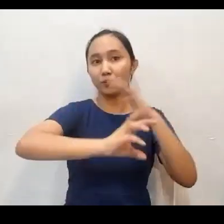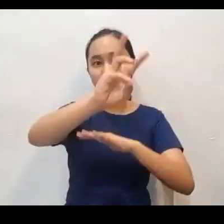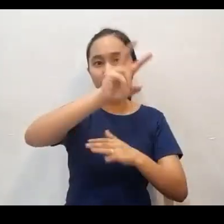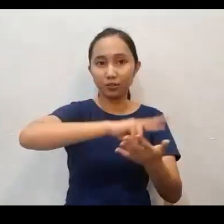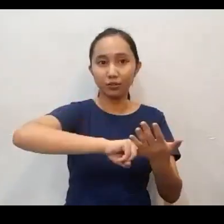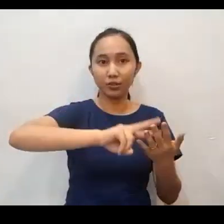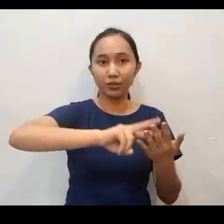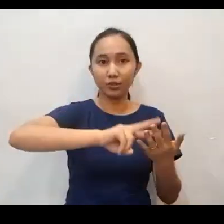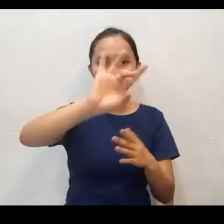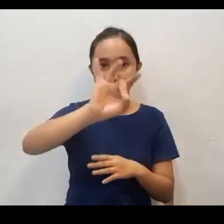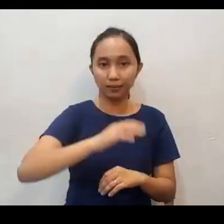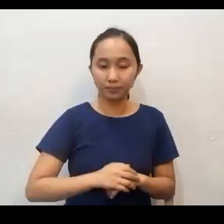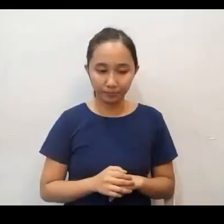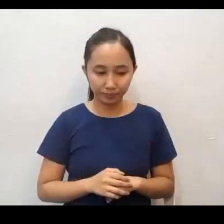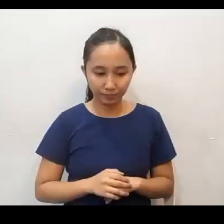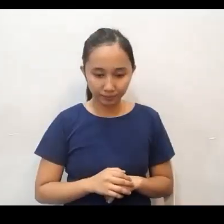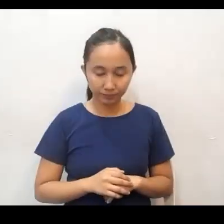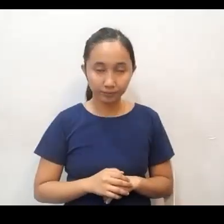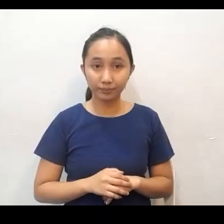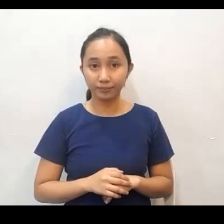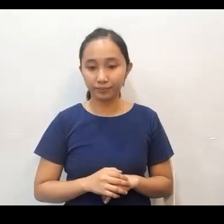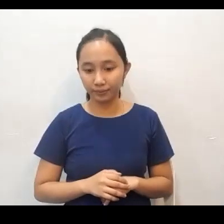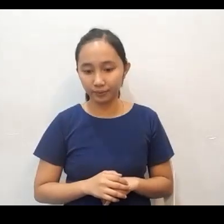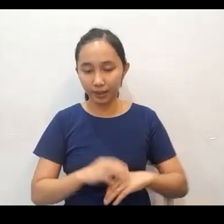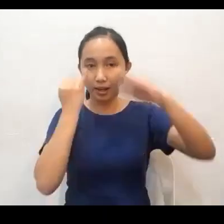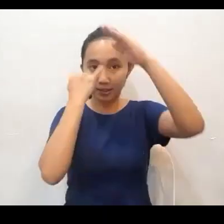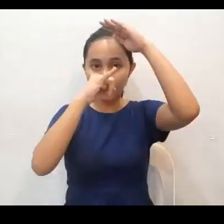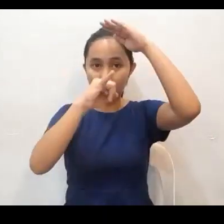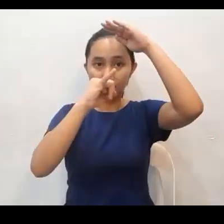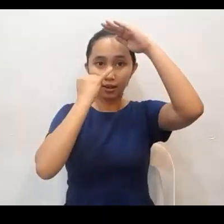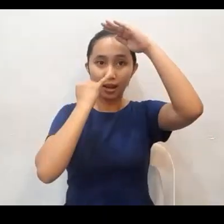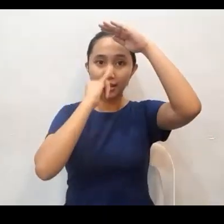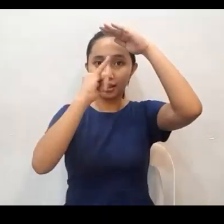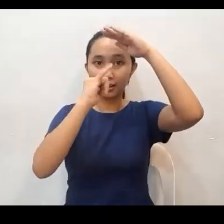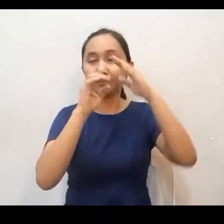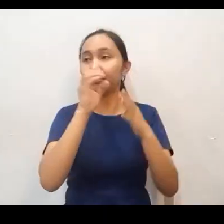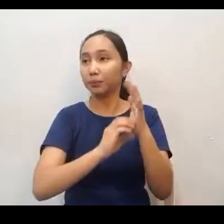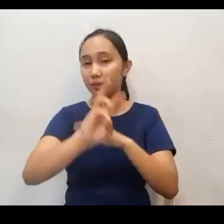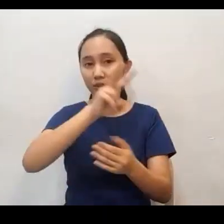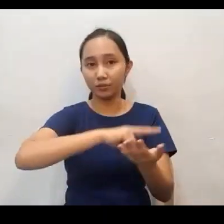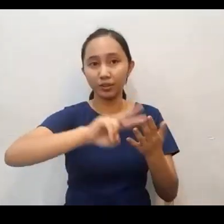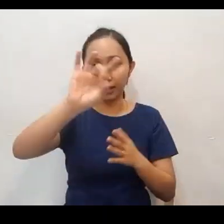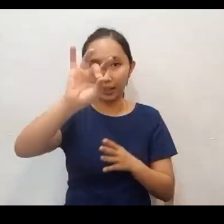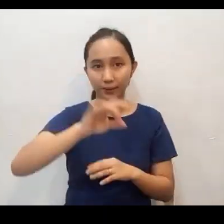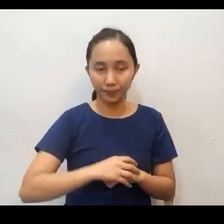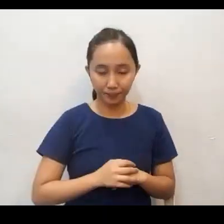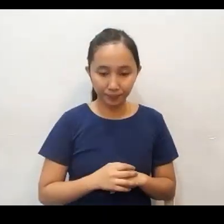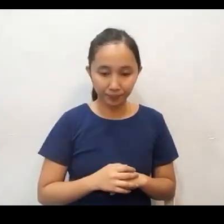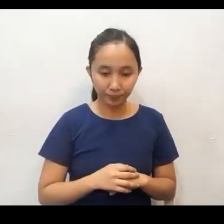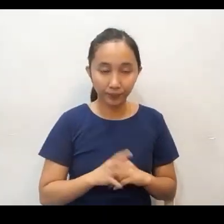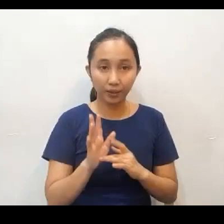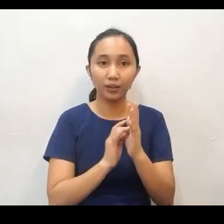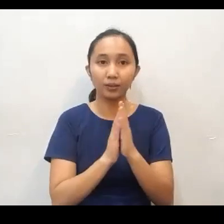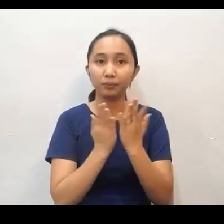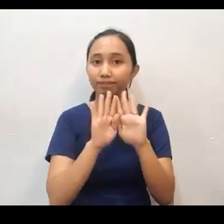again. Balikan po natin yung huling talata sa Isaías 6, versikulo 8. Isaías 6, verse 8. Isaías 6,